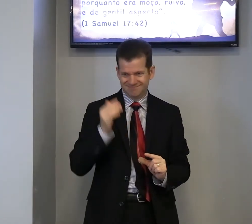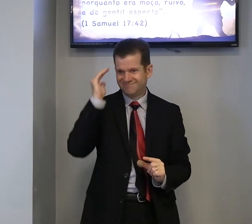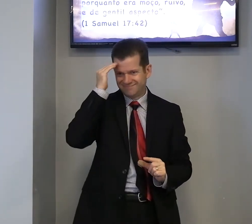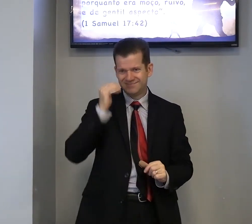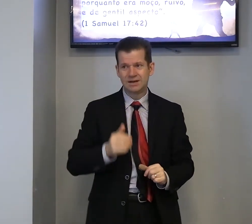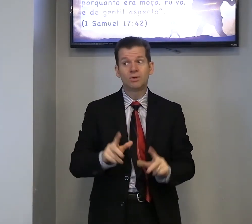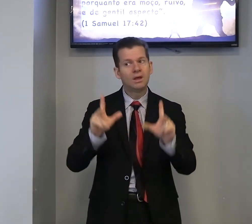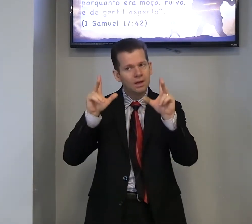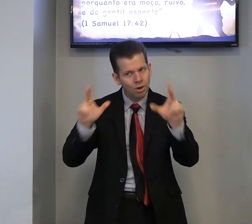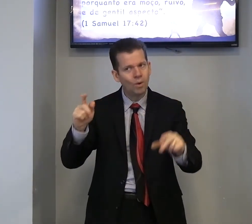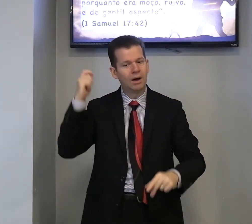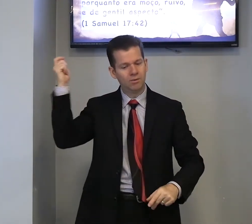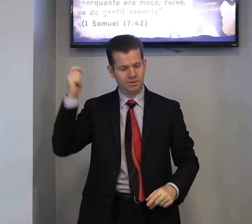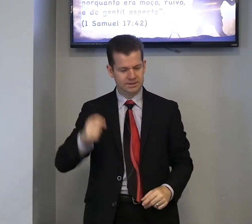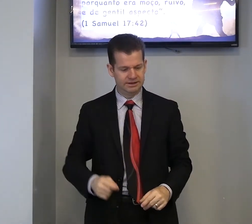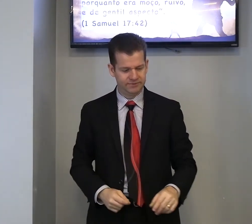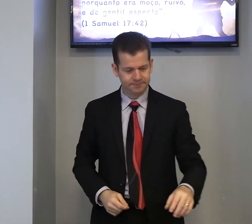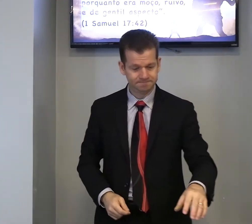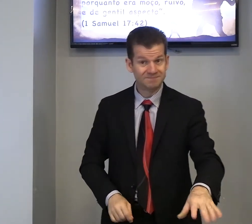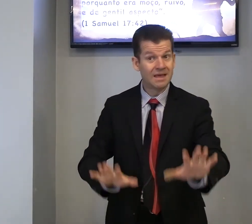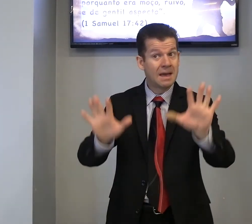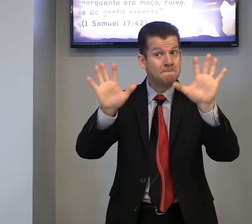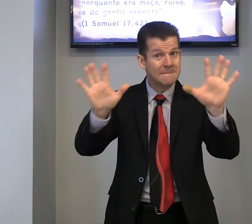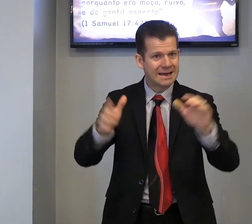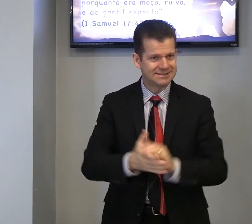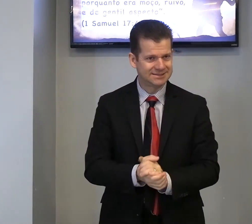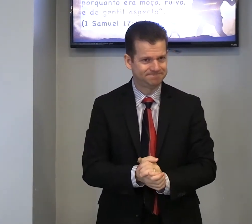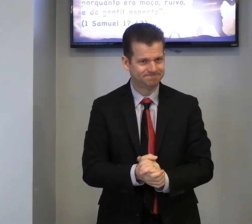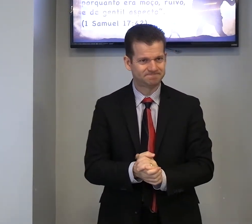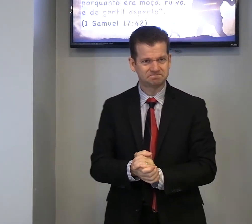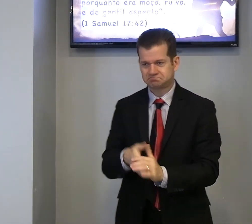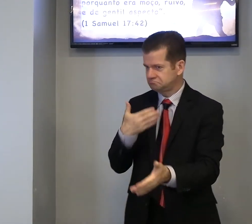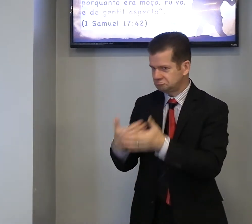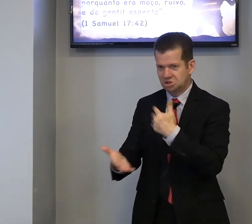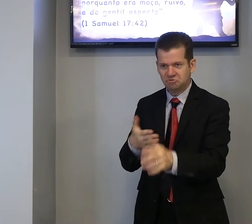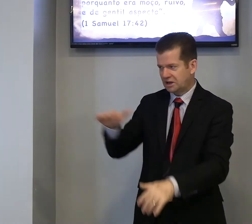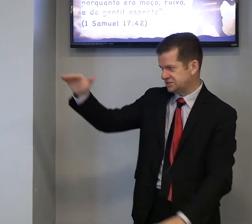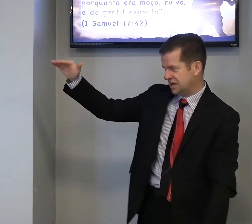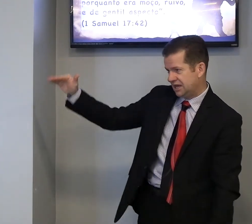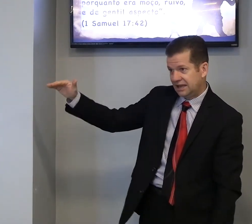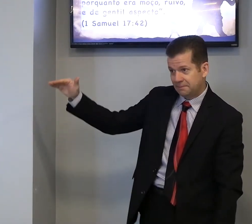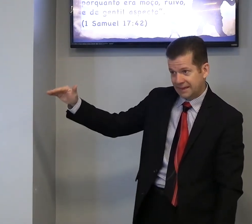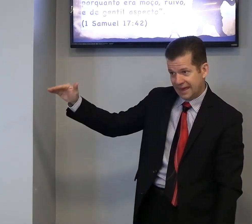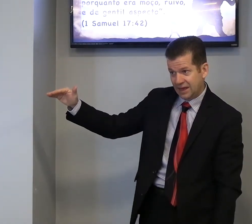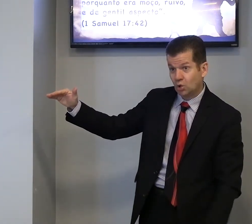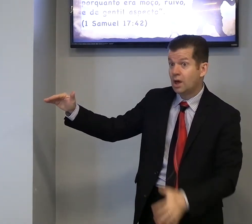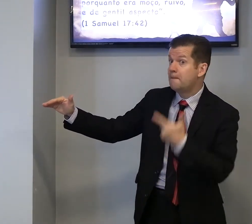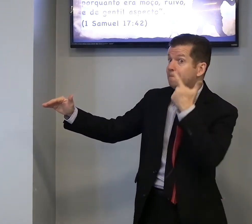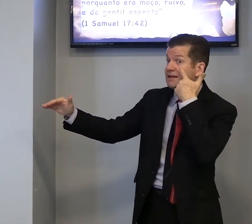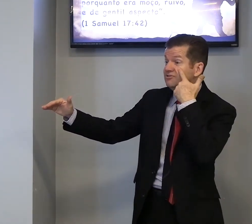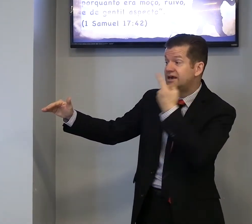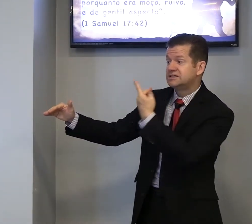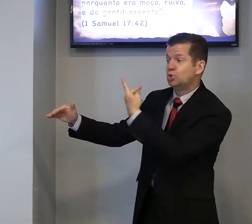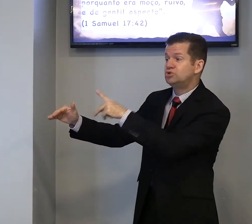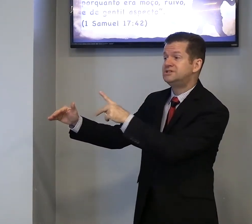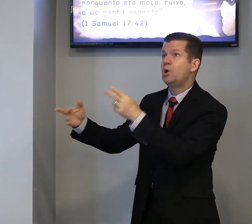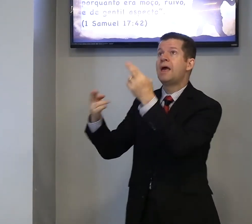certo, igual, Davi, mas, tanto faz, ele é pequeno, mas, veja o seu,